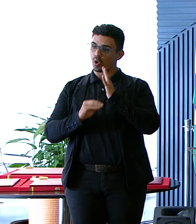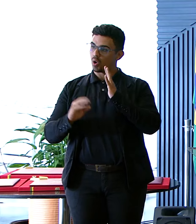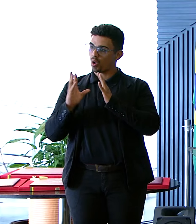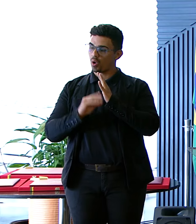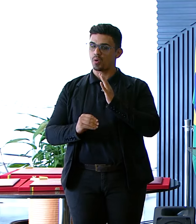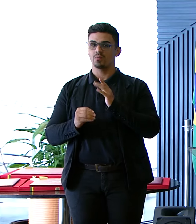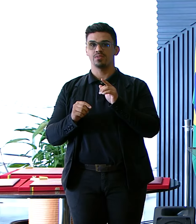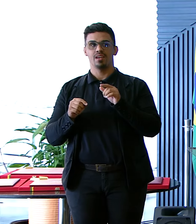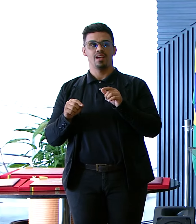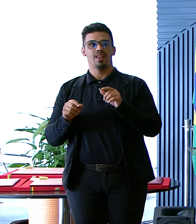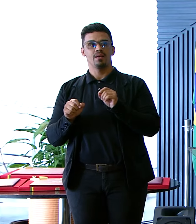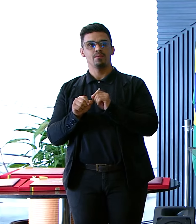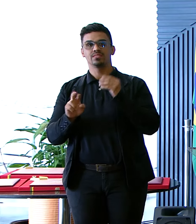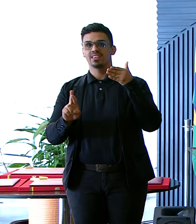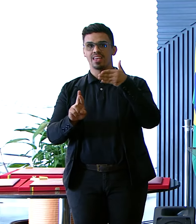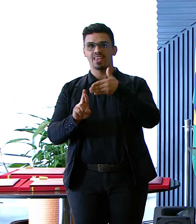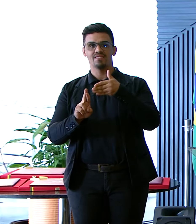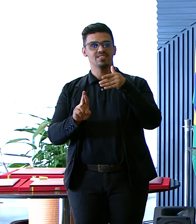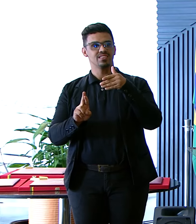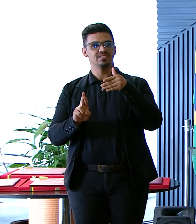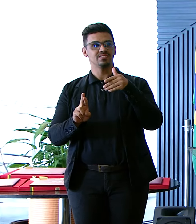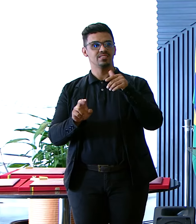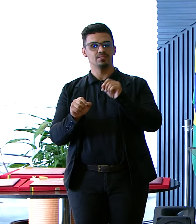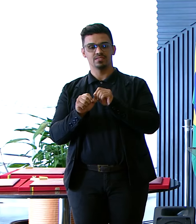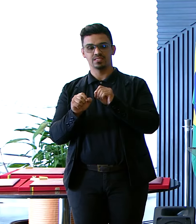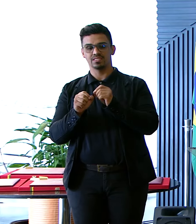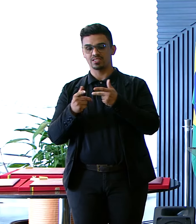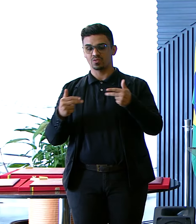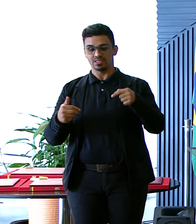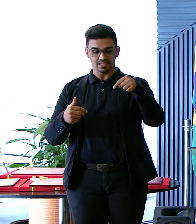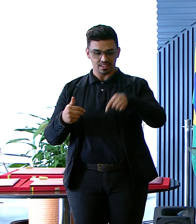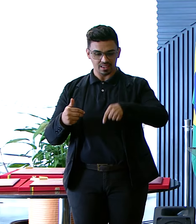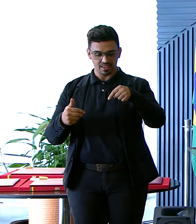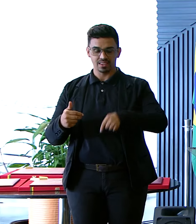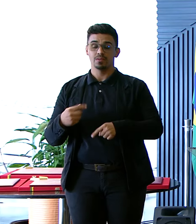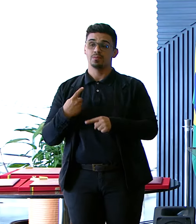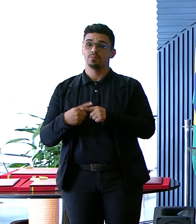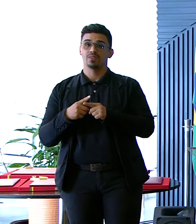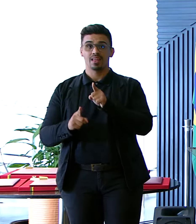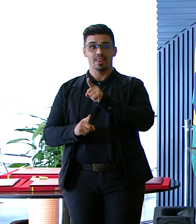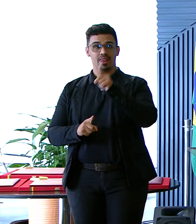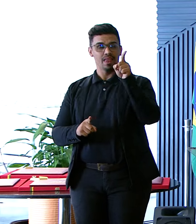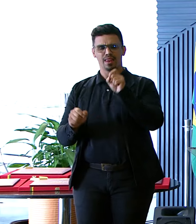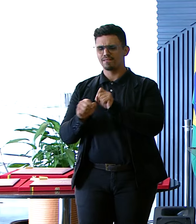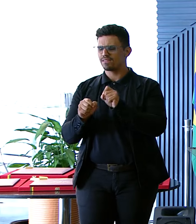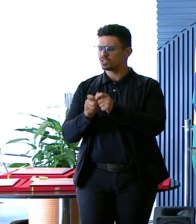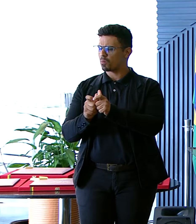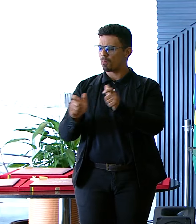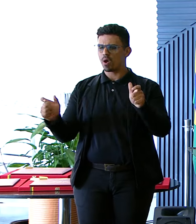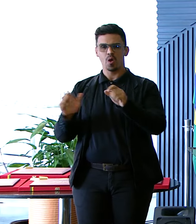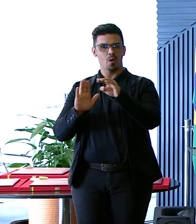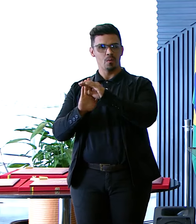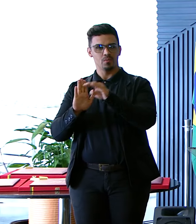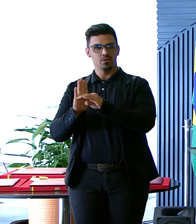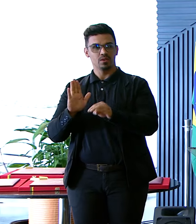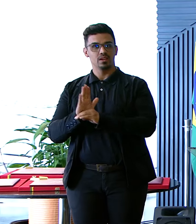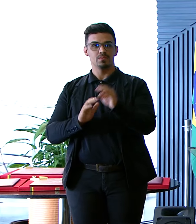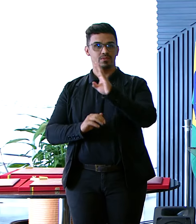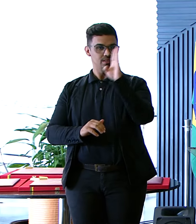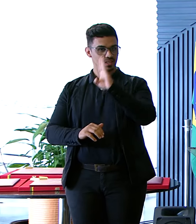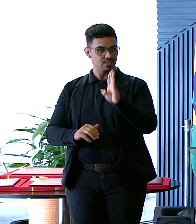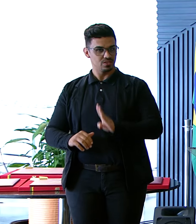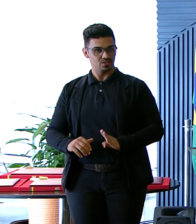Aqui Ela implantou Naquele então O maior programa Da história Do Brasil De